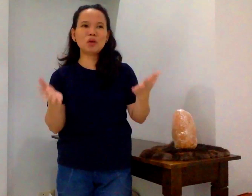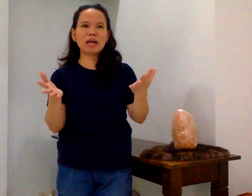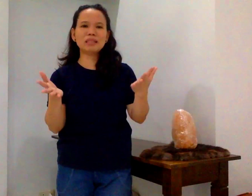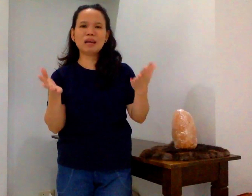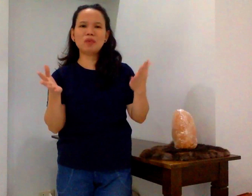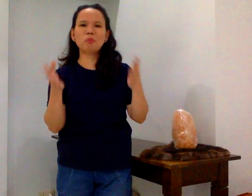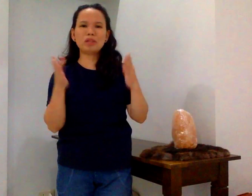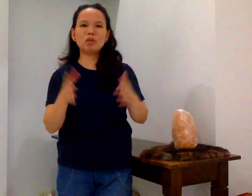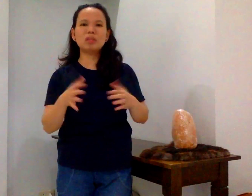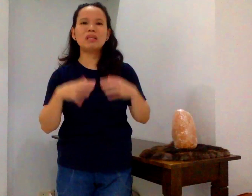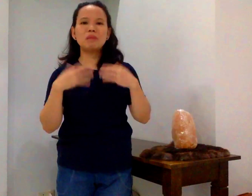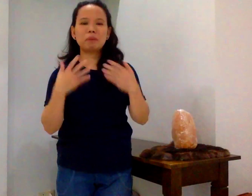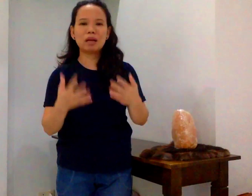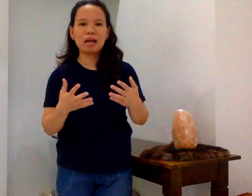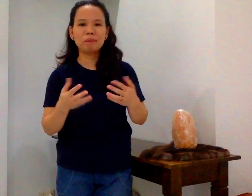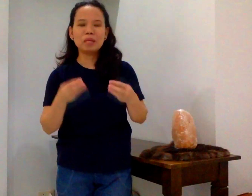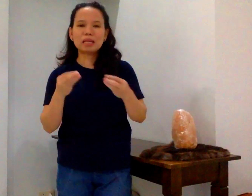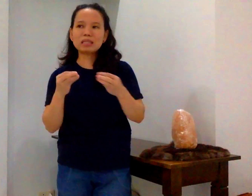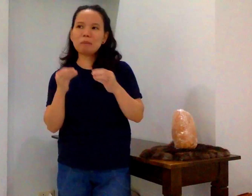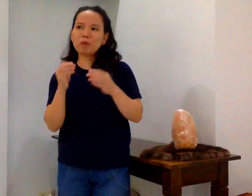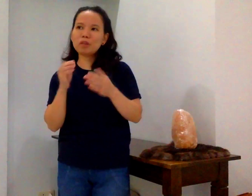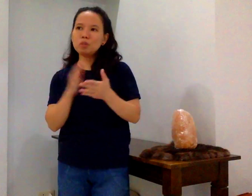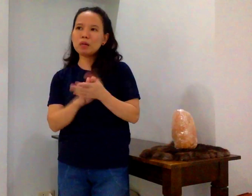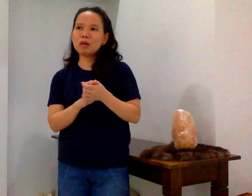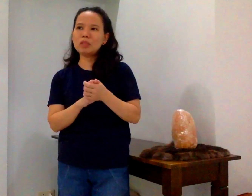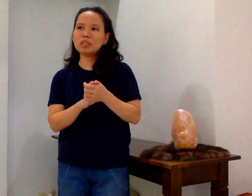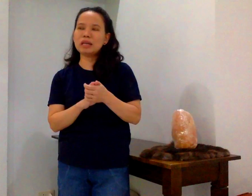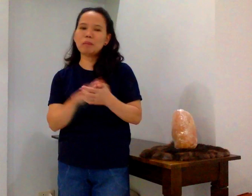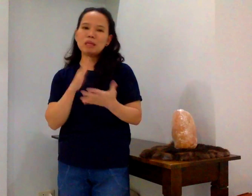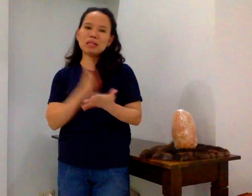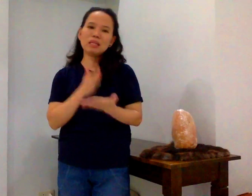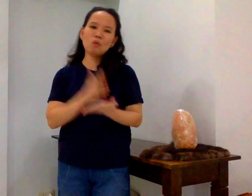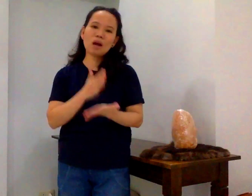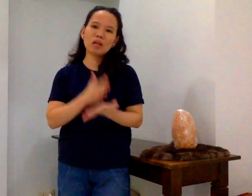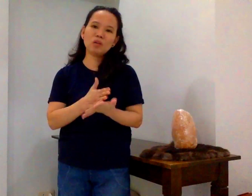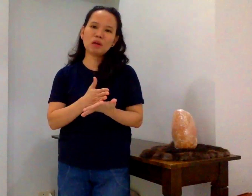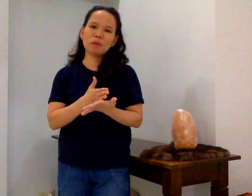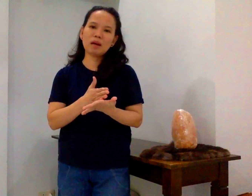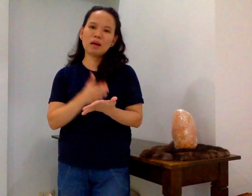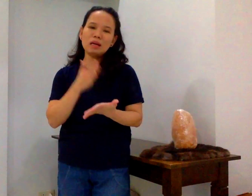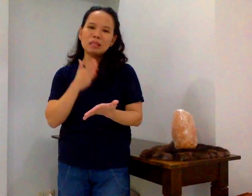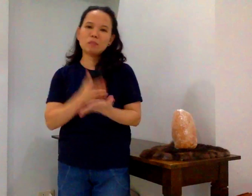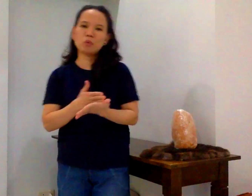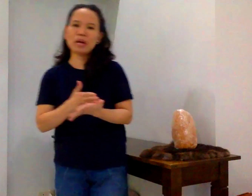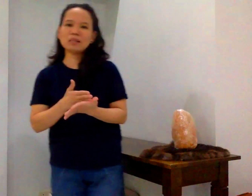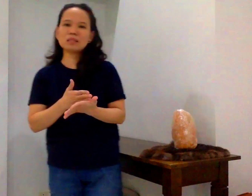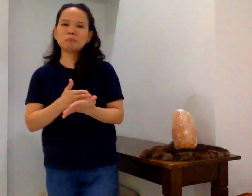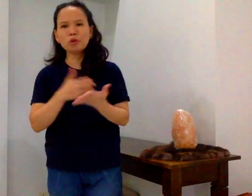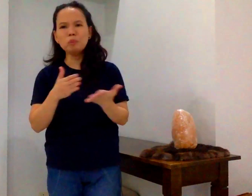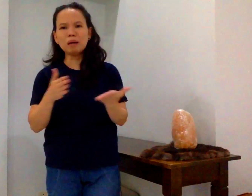kahit na anong pwede nyo itanim na pagkain. Kasi, ang pwede nyo pang gawin dyan, kapag naging hiwa kayo ng mga sibuyas or yung mga